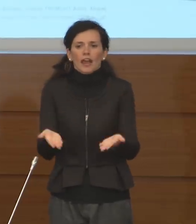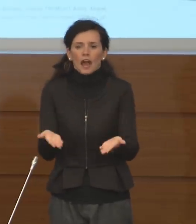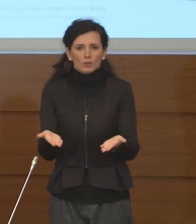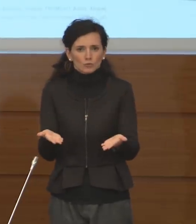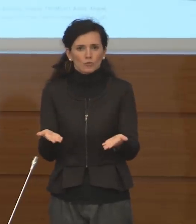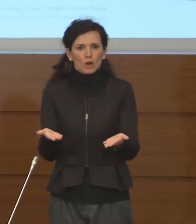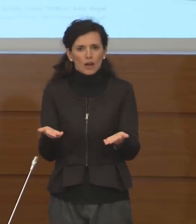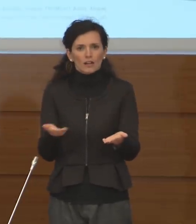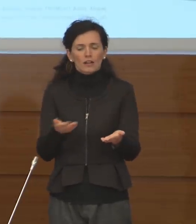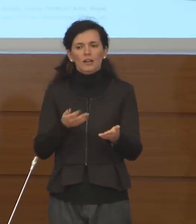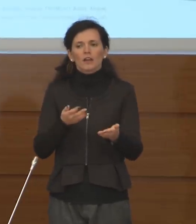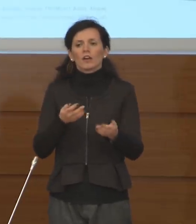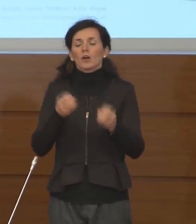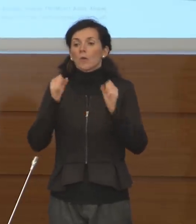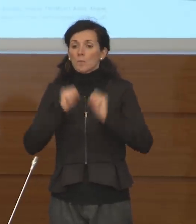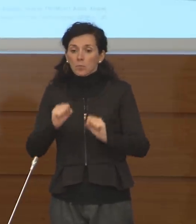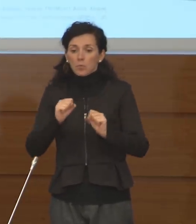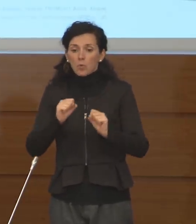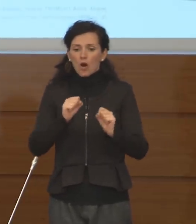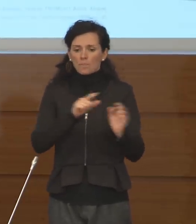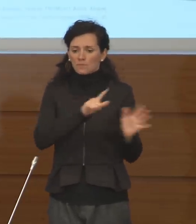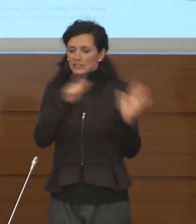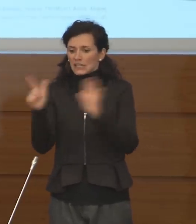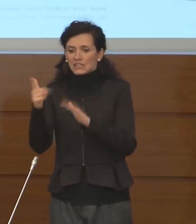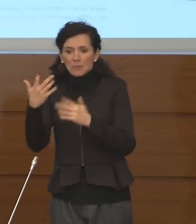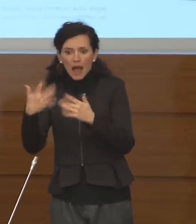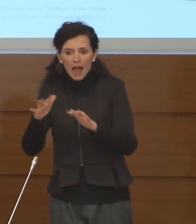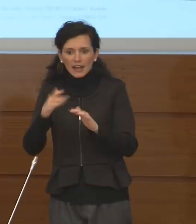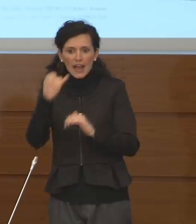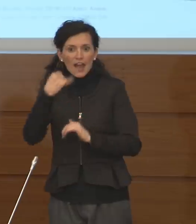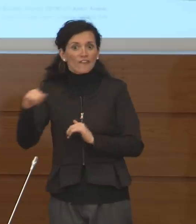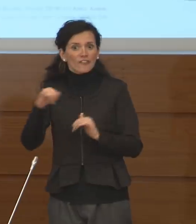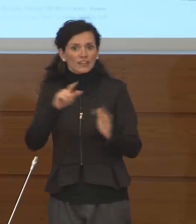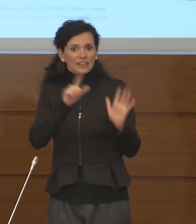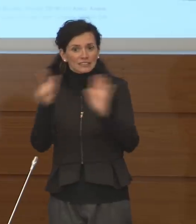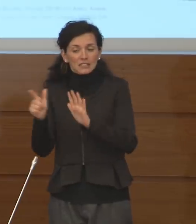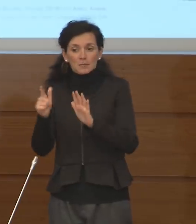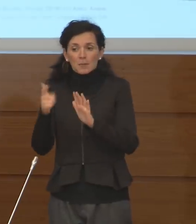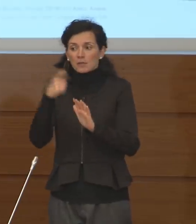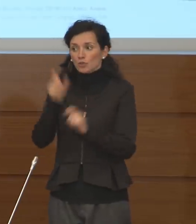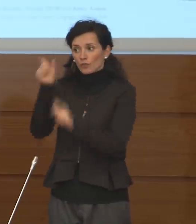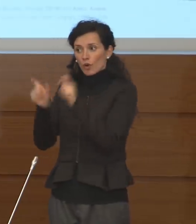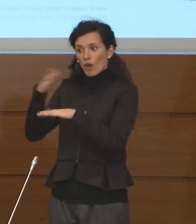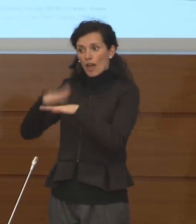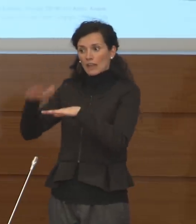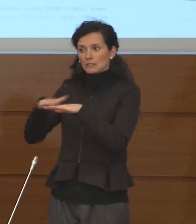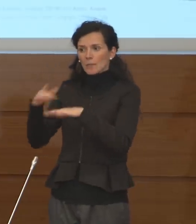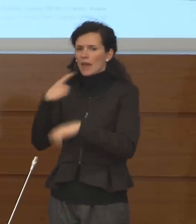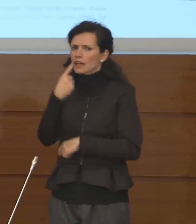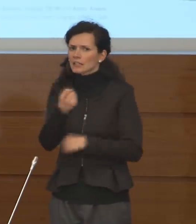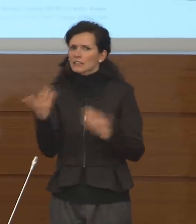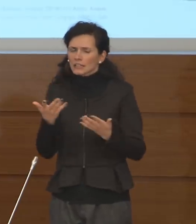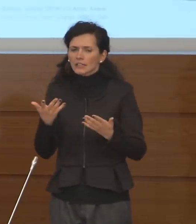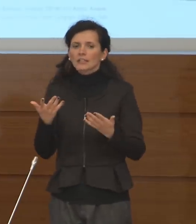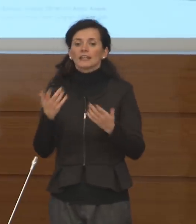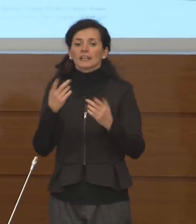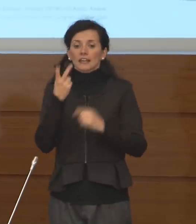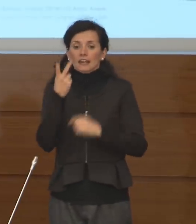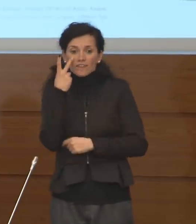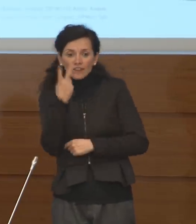potremmo trovarci a fine settimana perché gli esperti ci hanno detto che per vedere gli effetti della